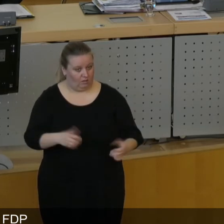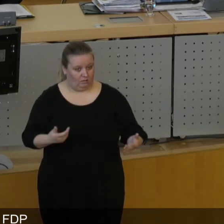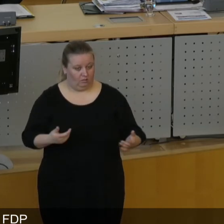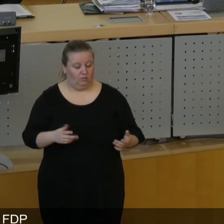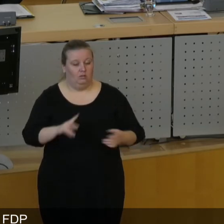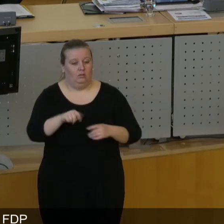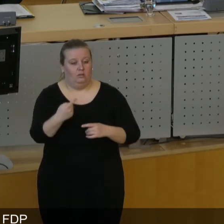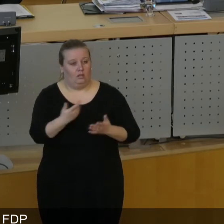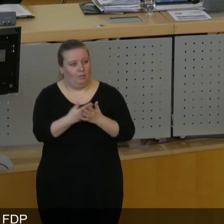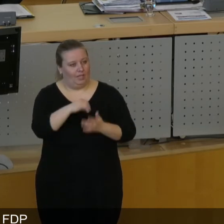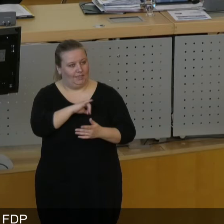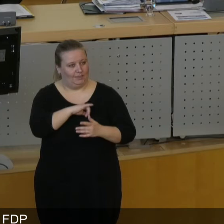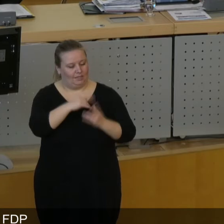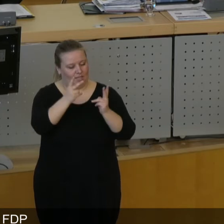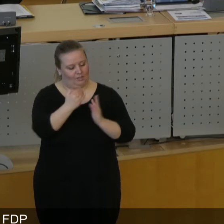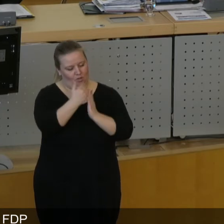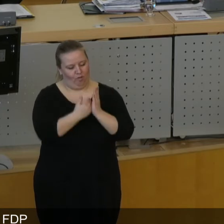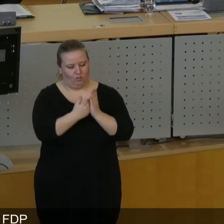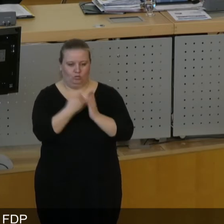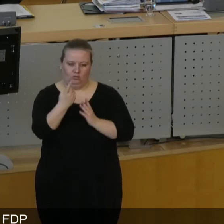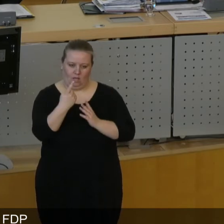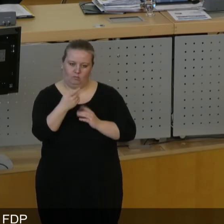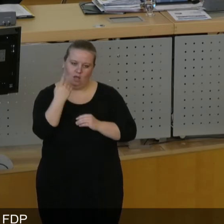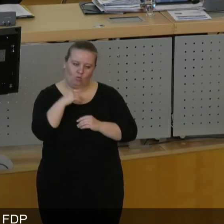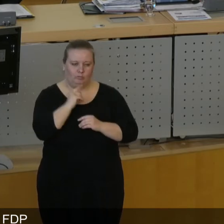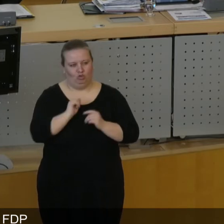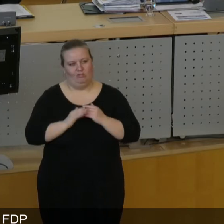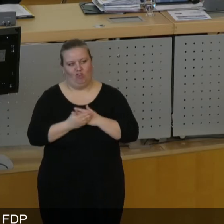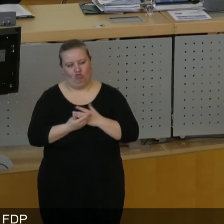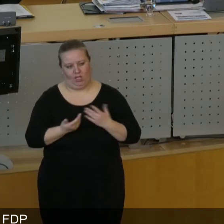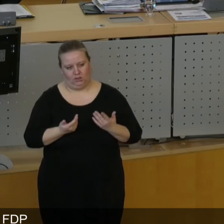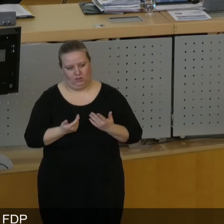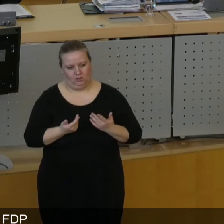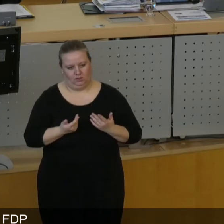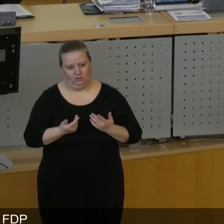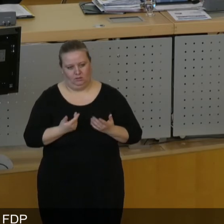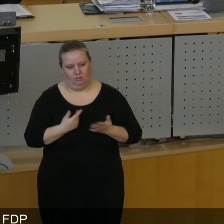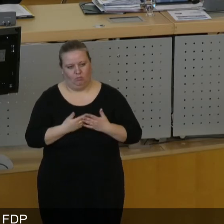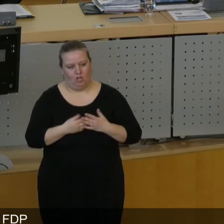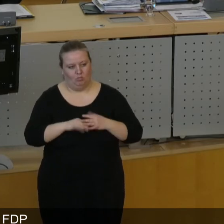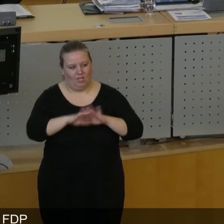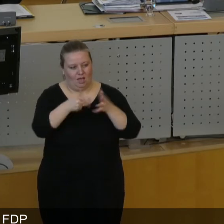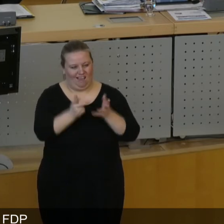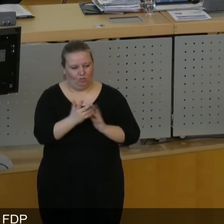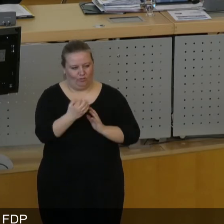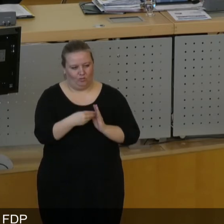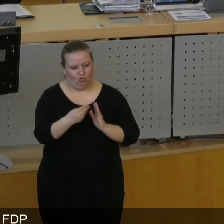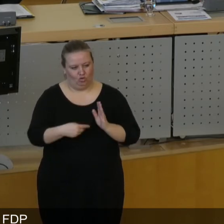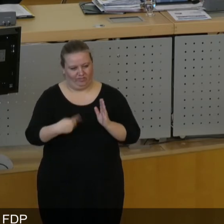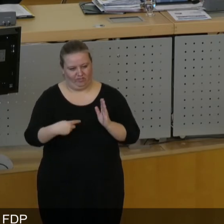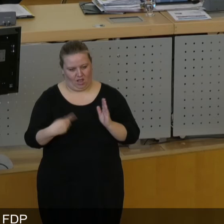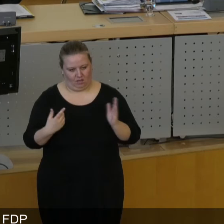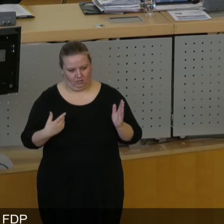Dann gab es aber eine interessante Rechtsauffassung, hinter der Sie sich, wie ich sagen würde, versteckt haben. Es fehlten ganze 850 Unterschriften.